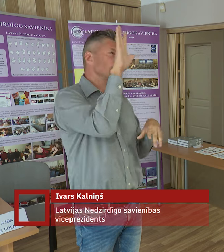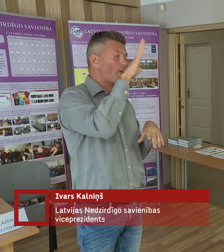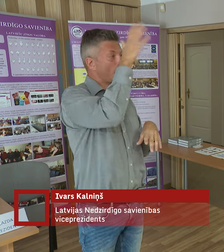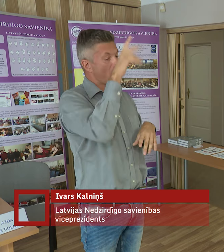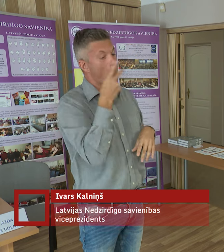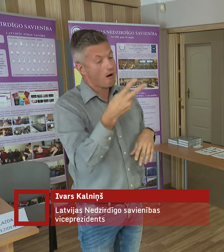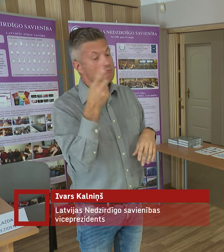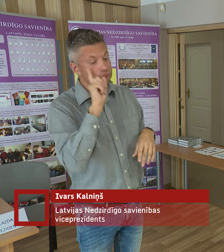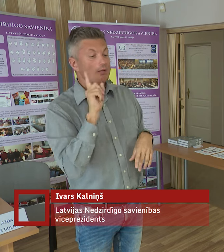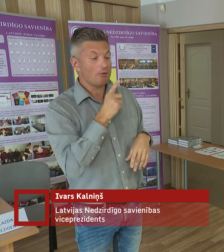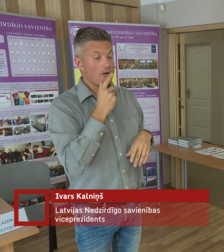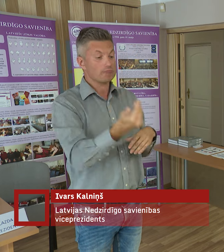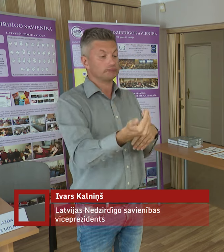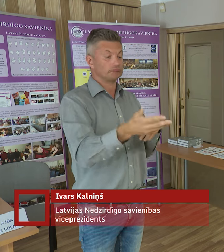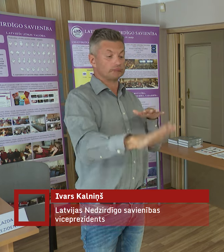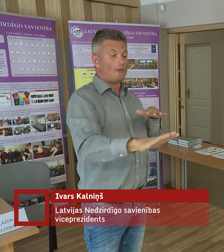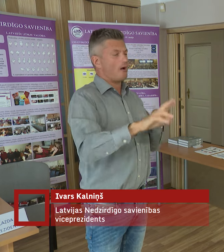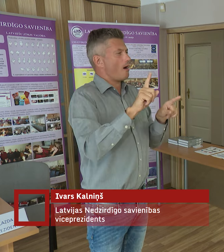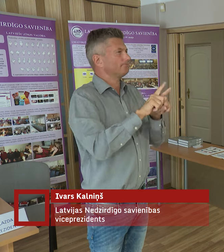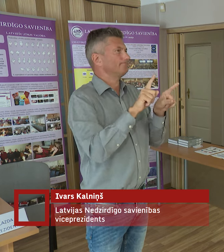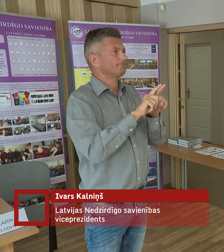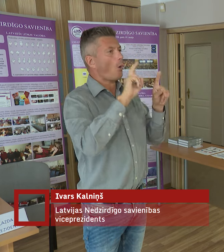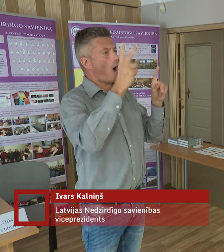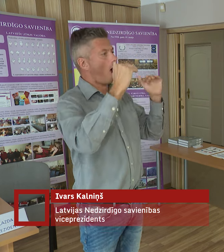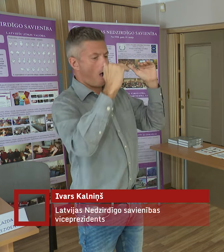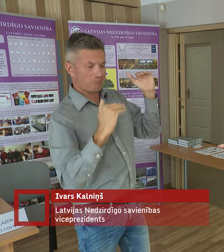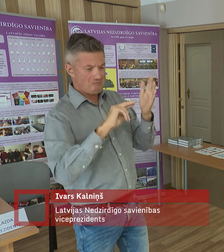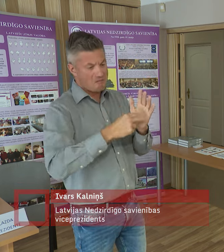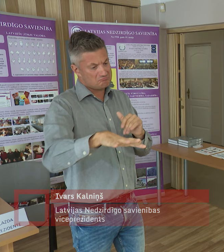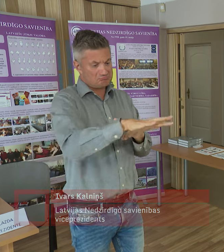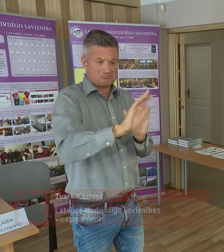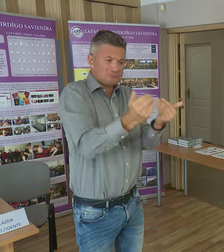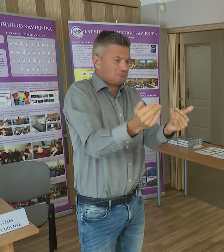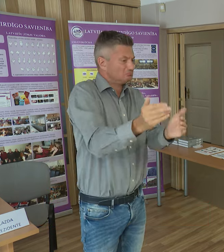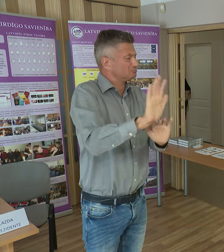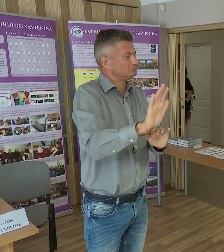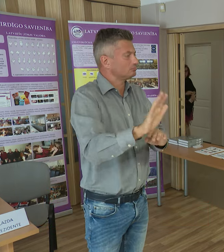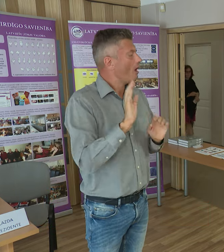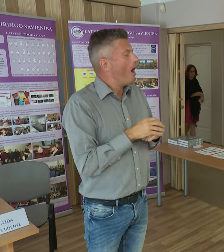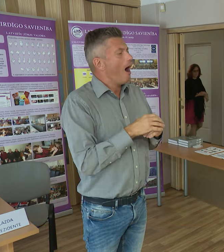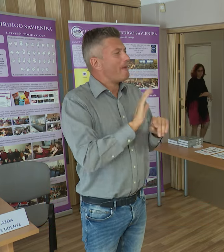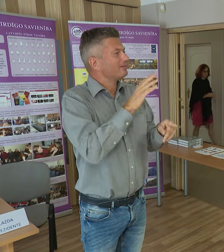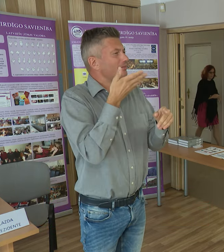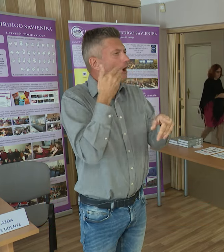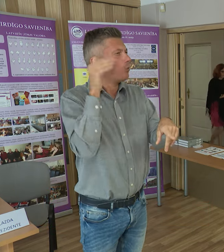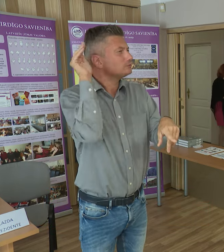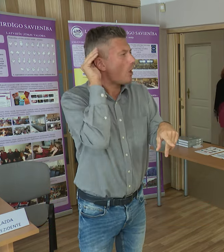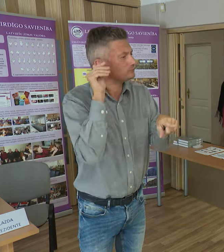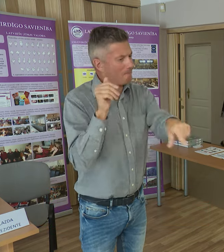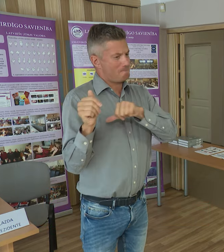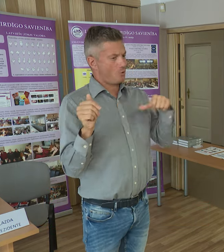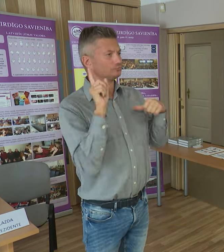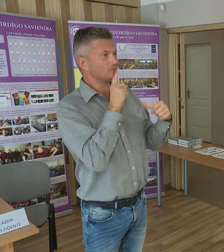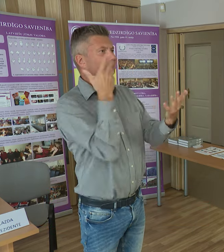sabiedrība vai valsts pārvaldē. Jūs esat nedzirdīgi, jūs esat tā kā otrais līmenis, ka jums ir